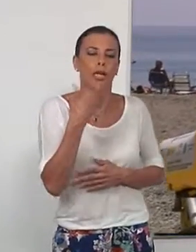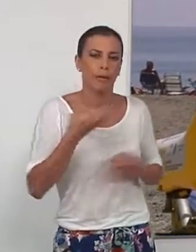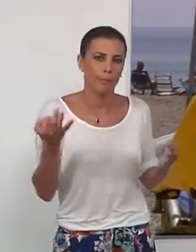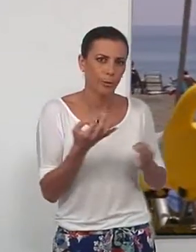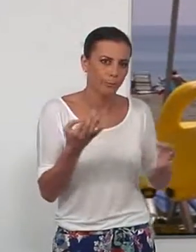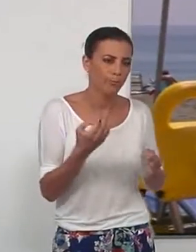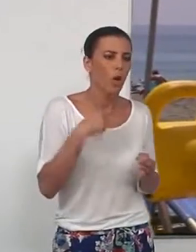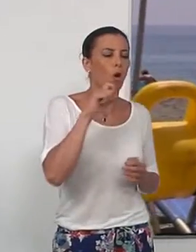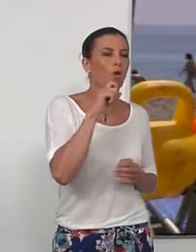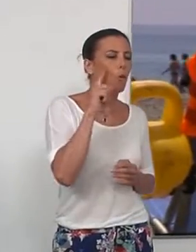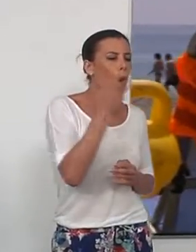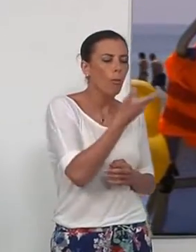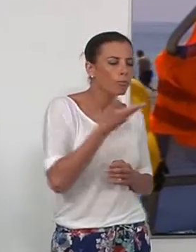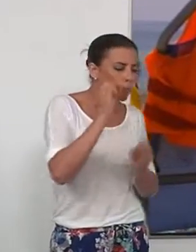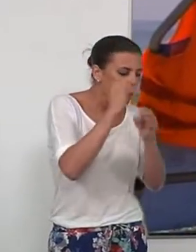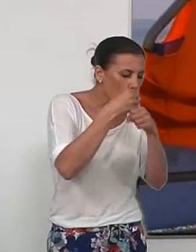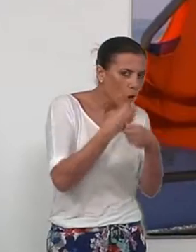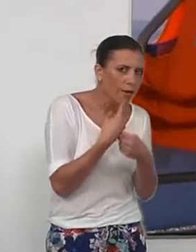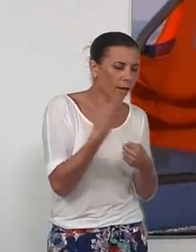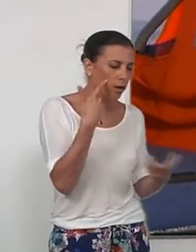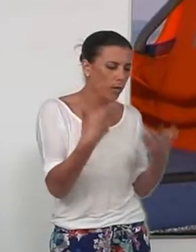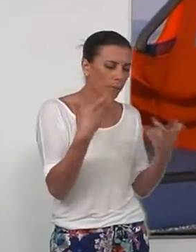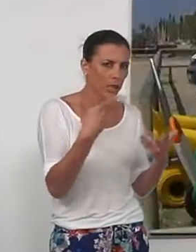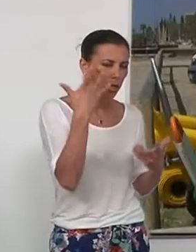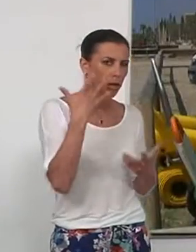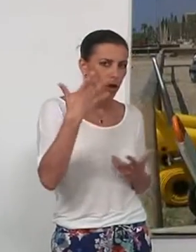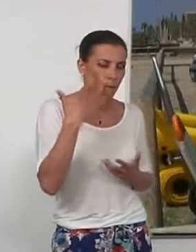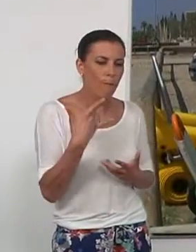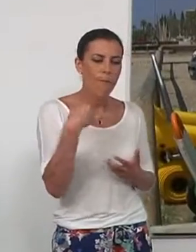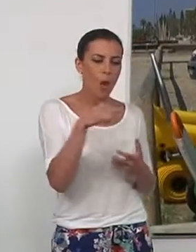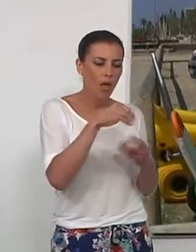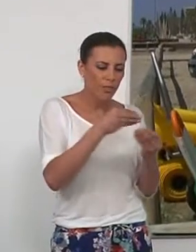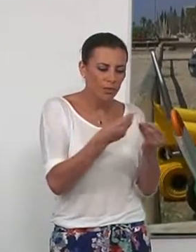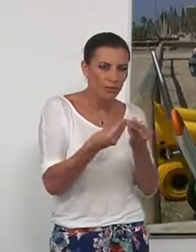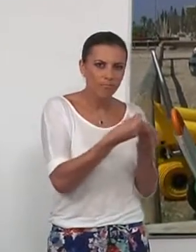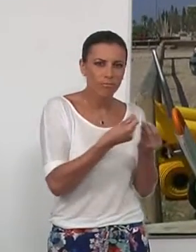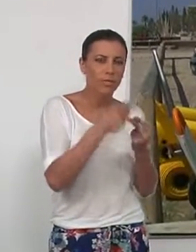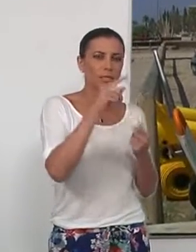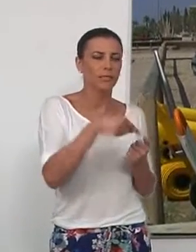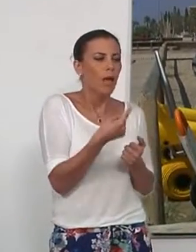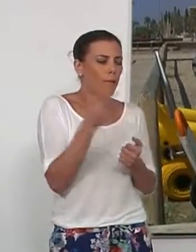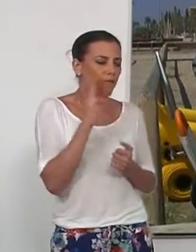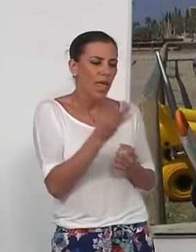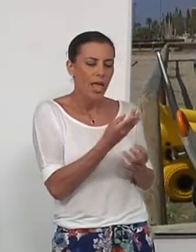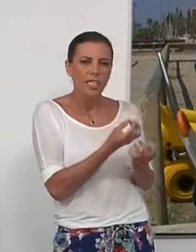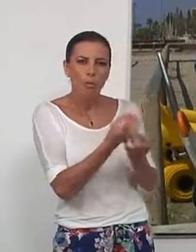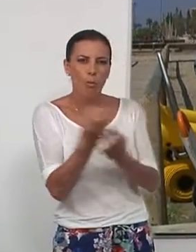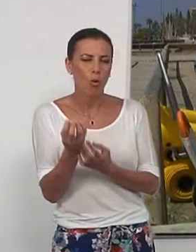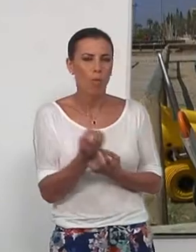microbiológica, transparencia, color, aceites minerales, presencia de espumas y sólidos flotantes.